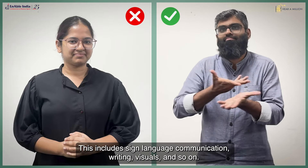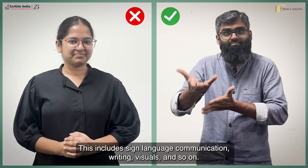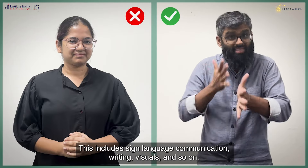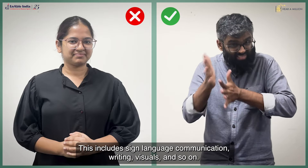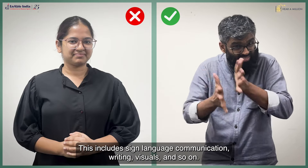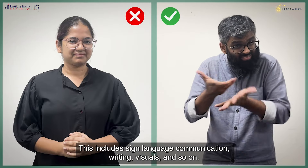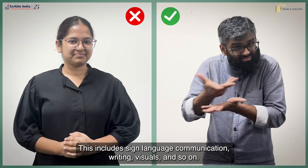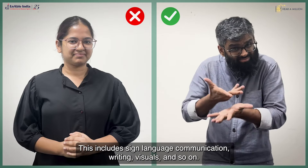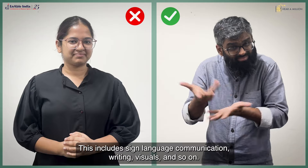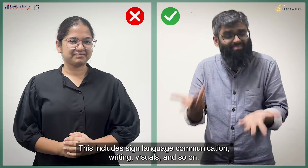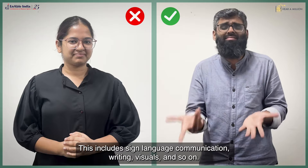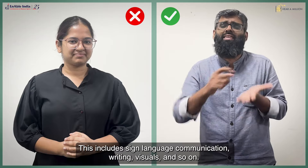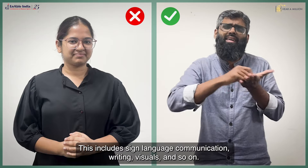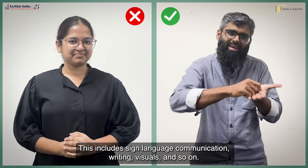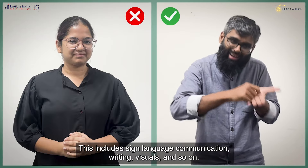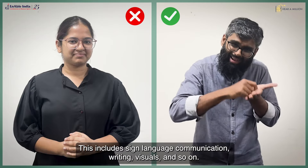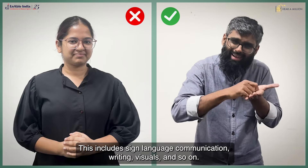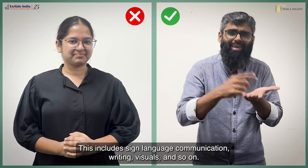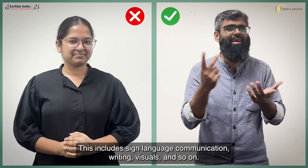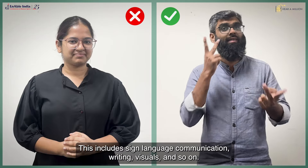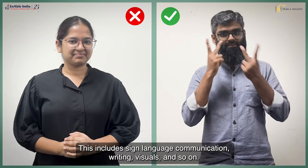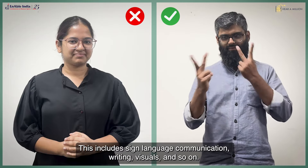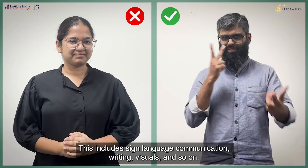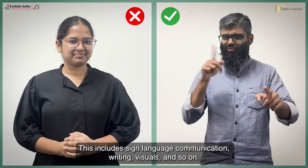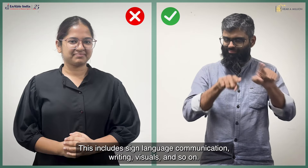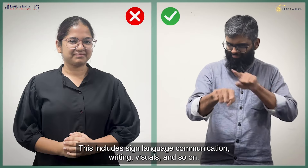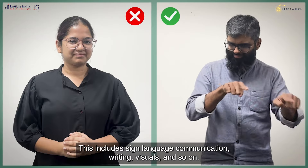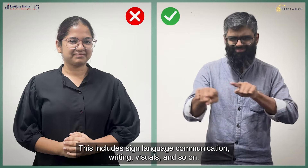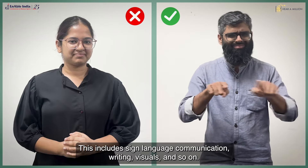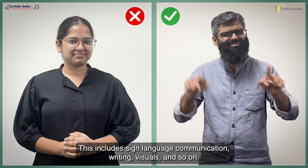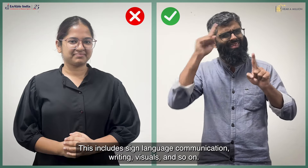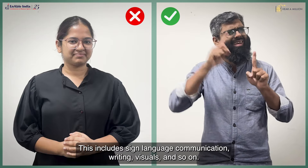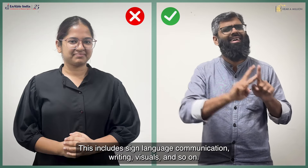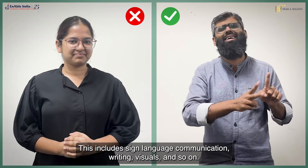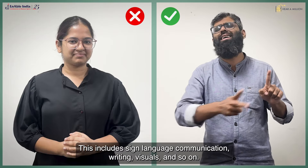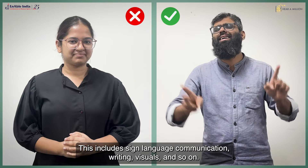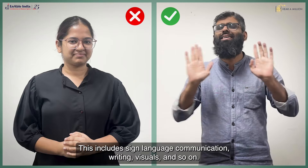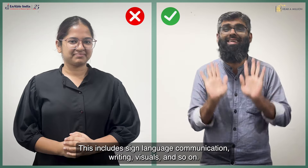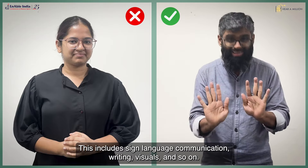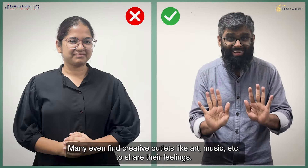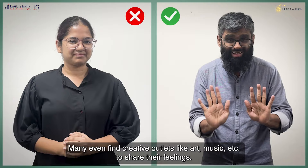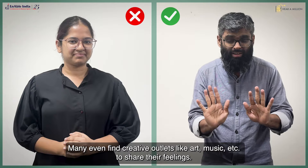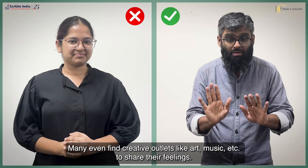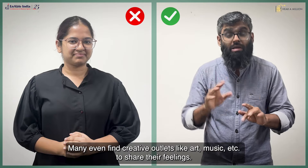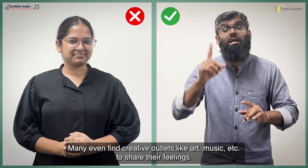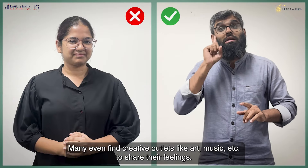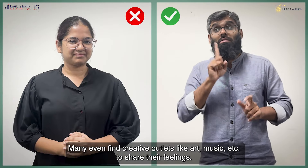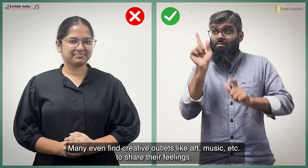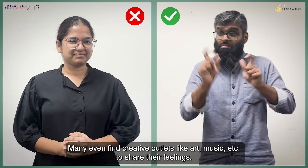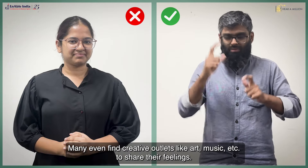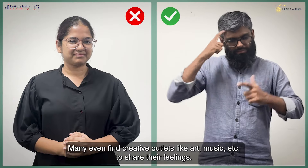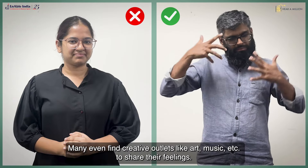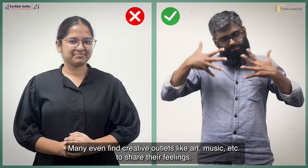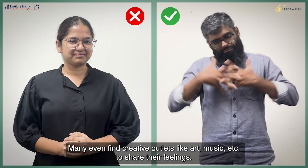हैं इसमें सांकेतिक भाषा संचार, लेखन, द्रिश्य, इत्यादी शामिल है कई लोग अपनी भावनाओं को